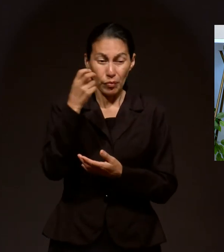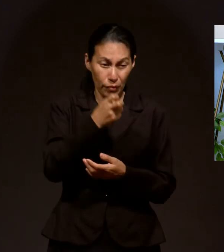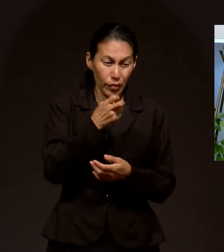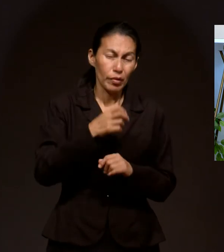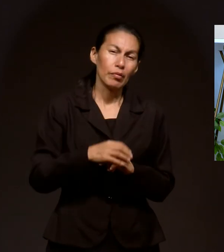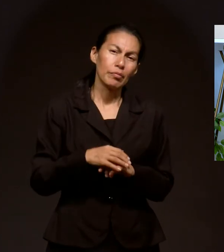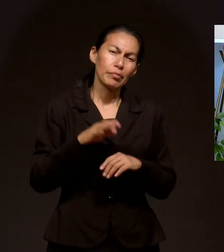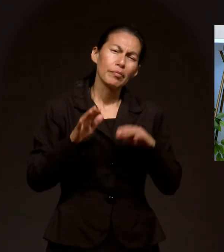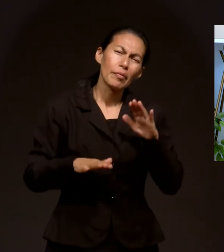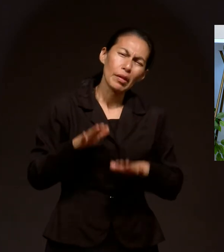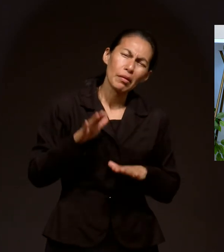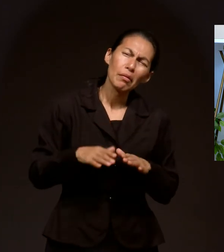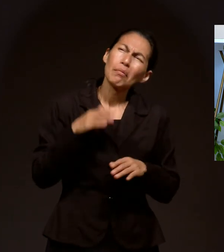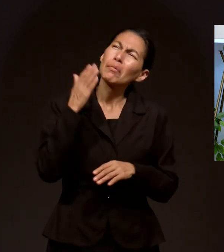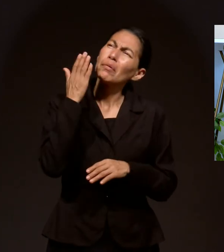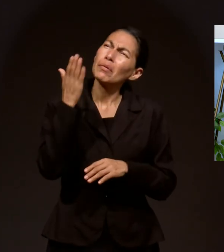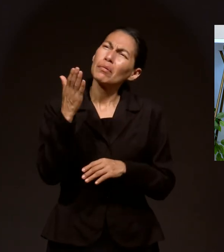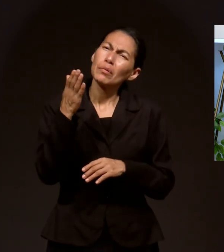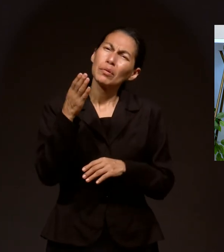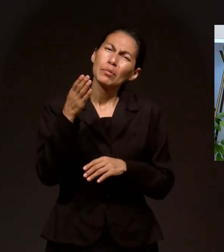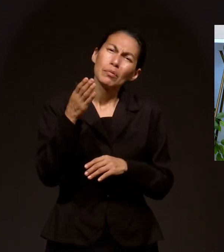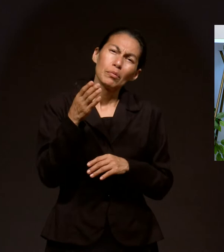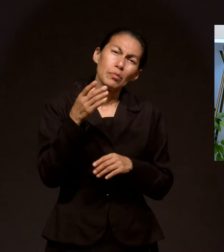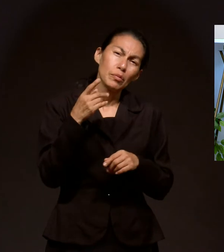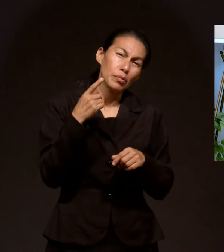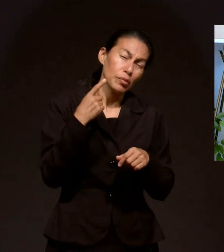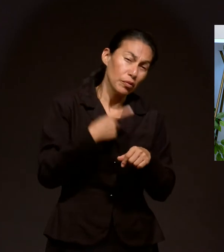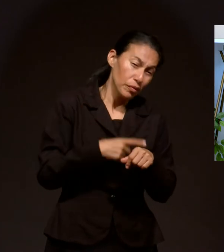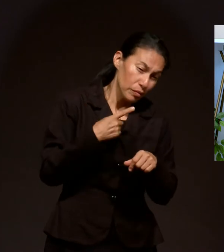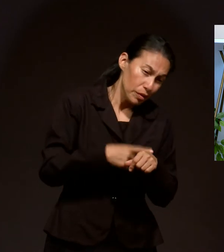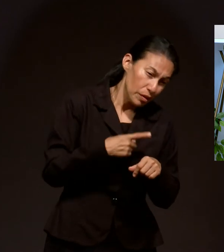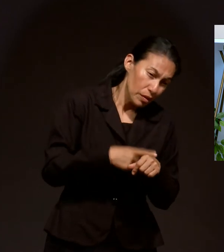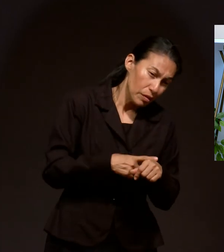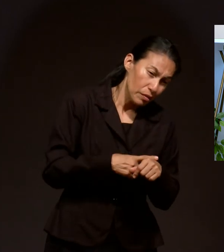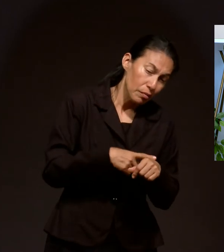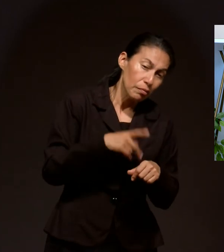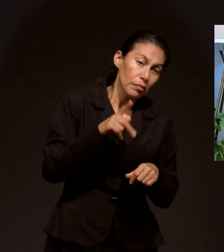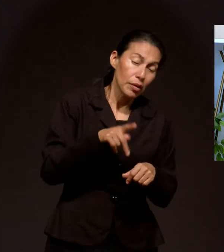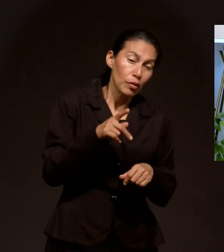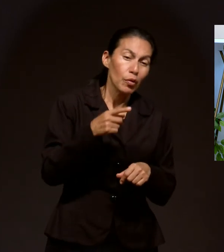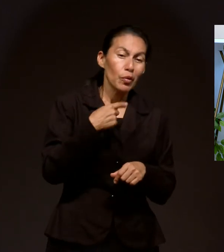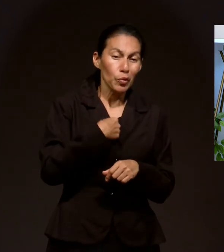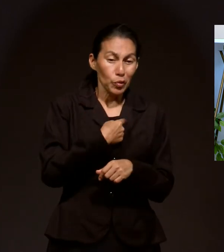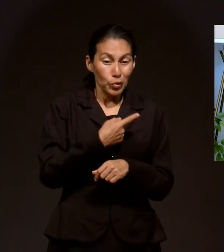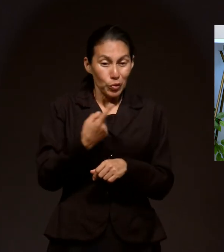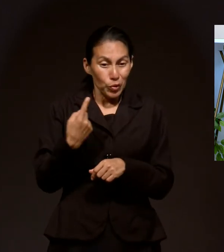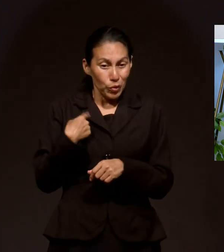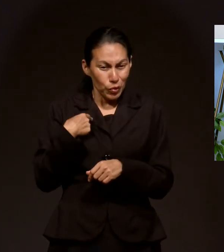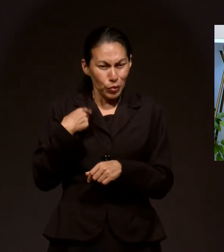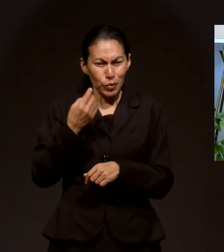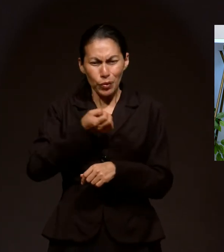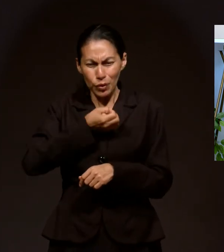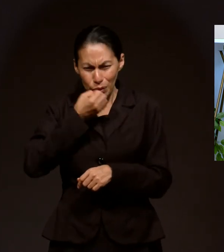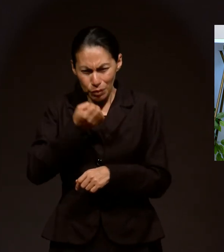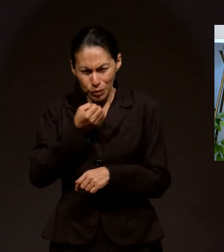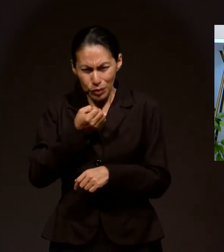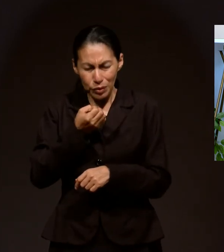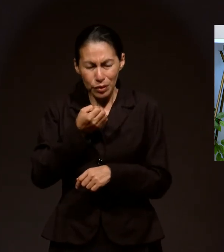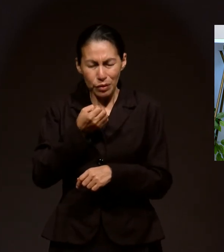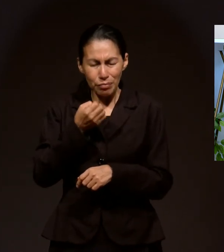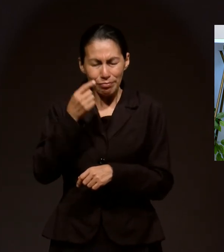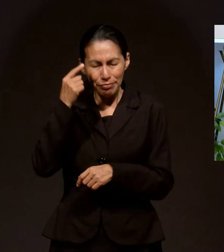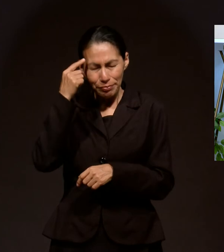a veces pedimos por una enfermedad. Y el Espíritu nos dice, pero pide para que pueda perdonar.